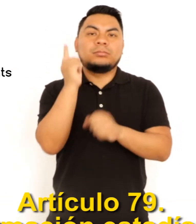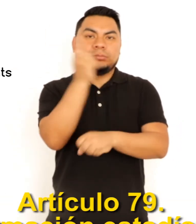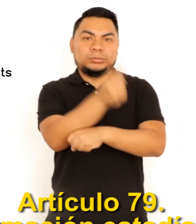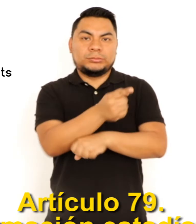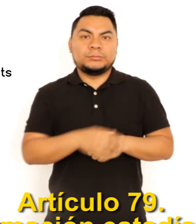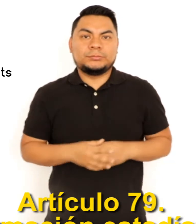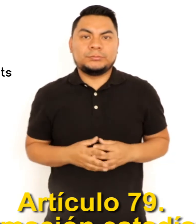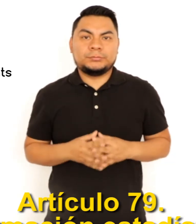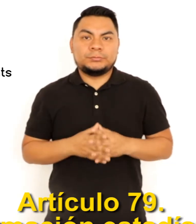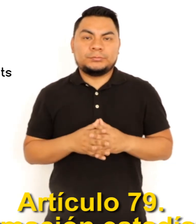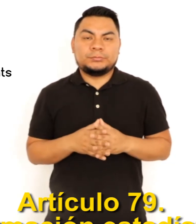ARTÍCULO 79